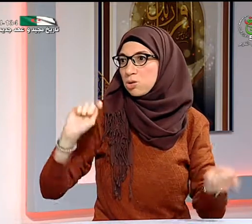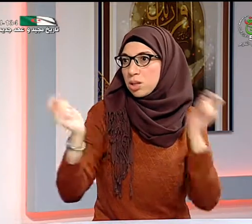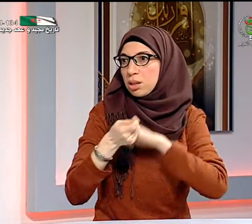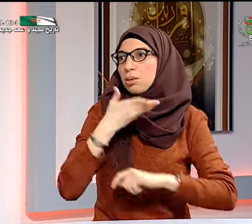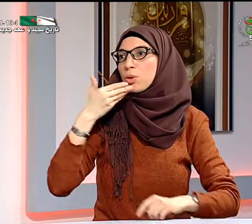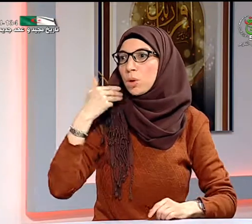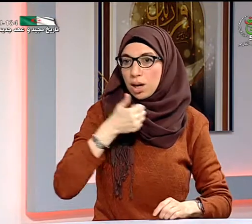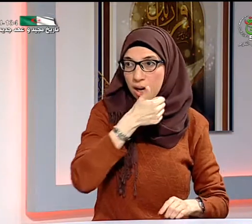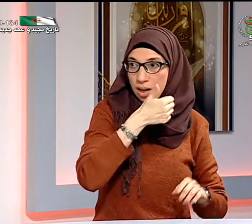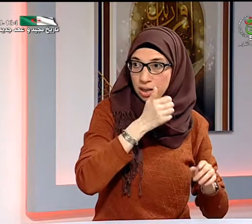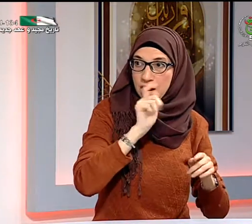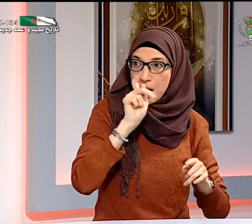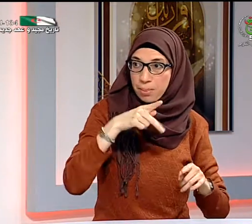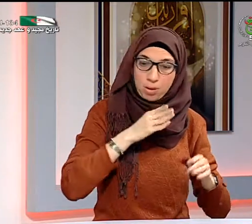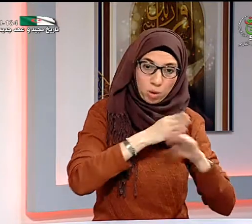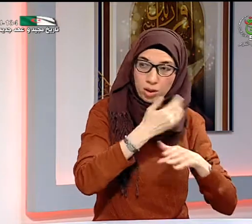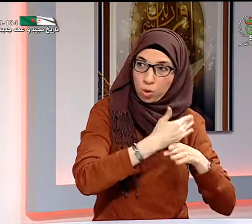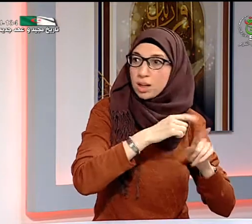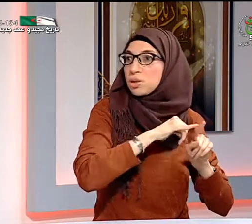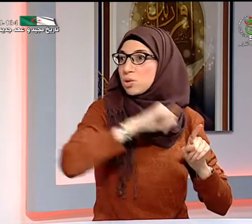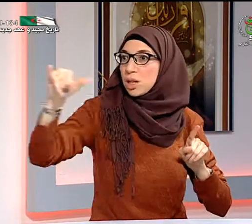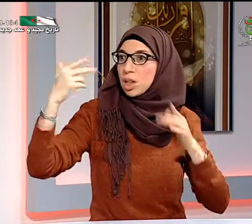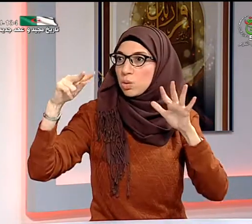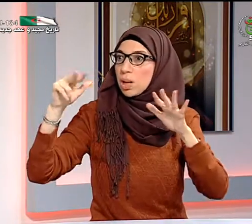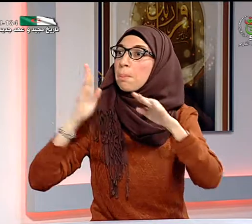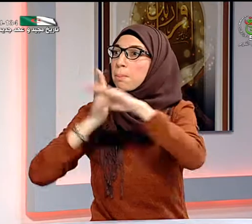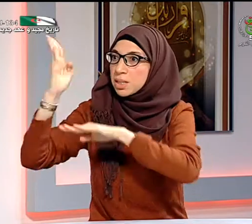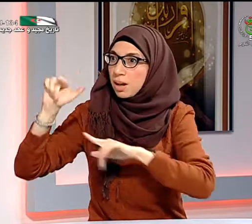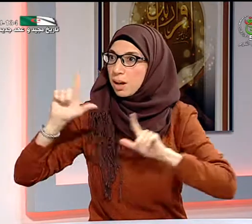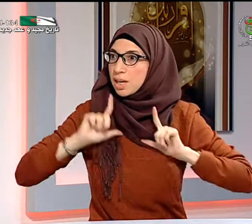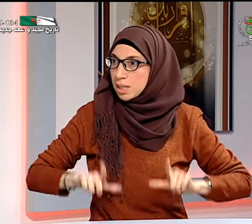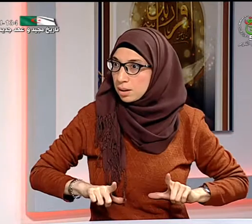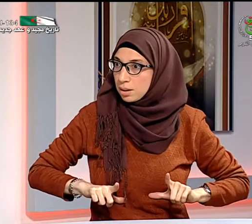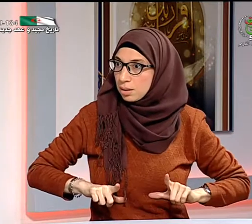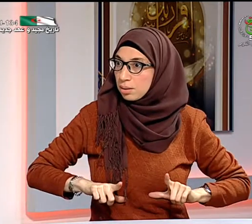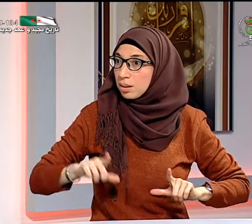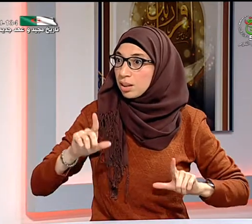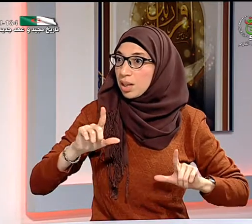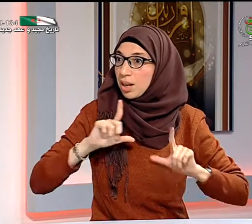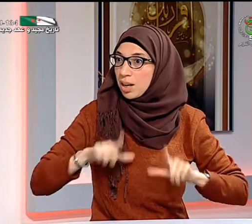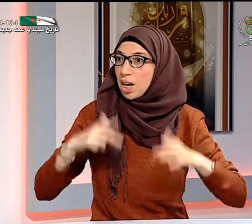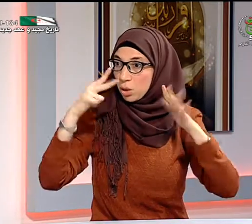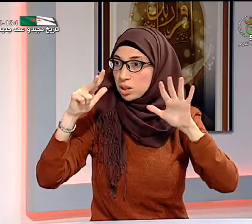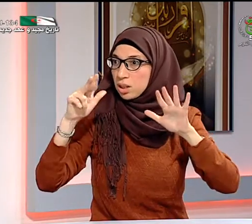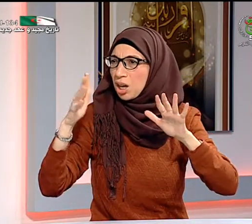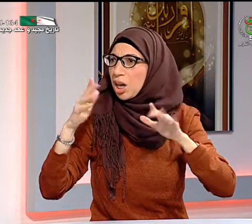تخرجنا إلى التكوين إلى سن الثامن عشر نعم